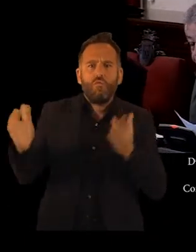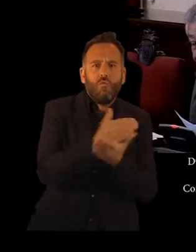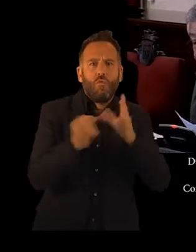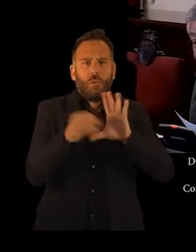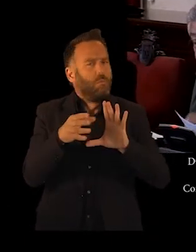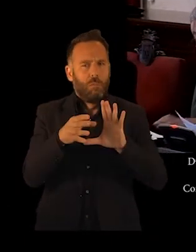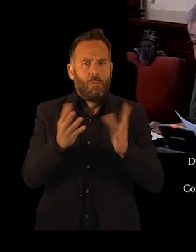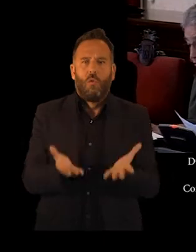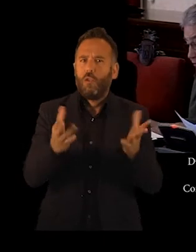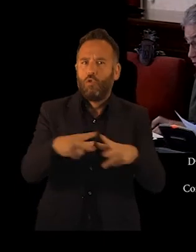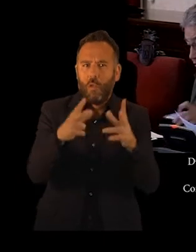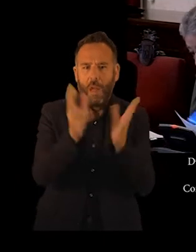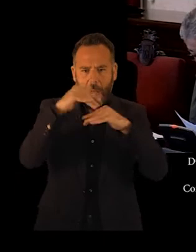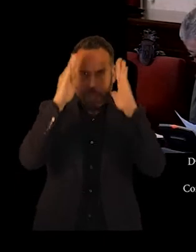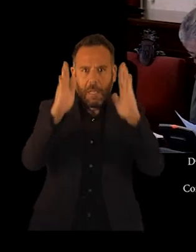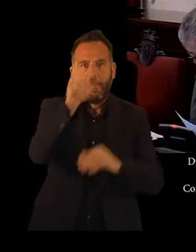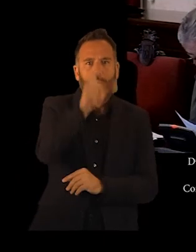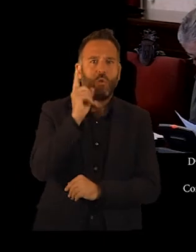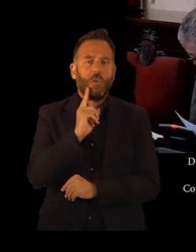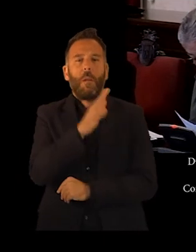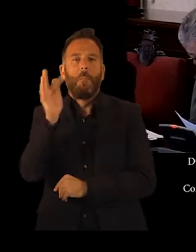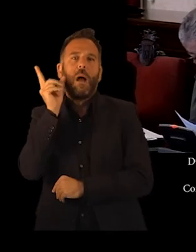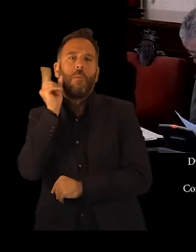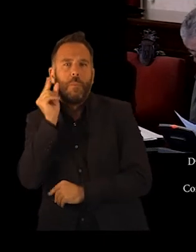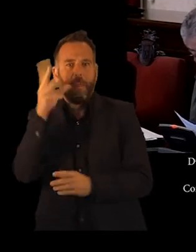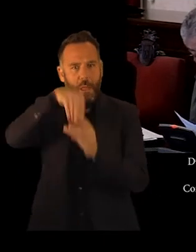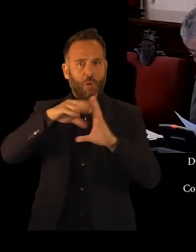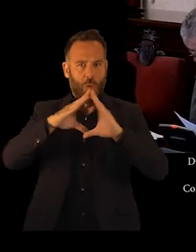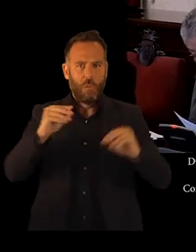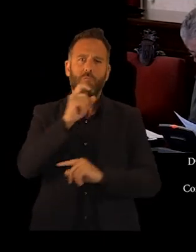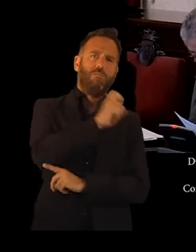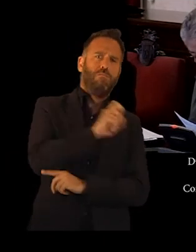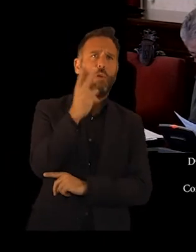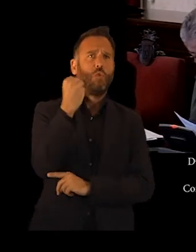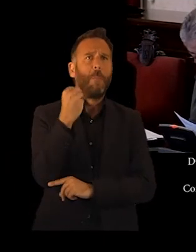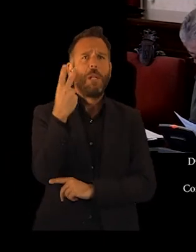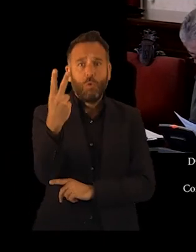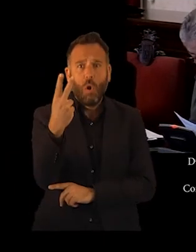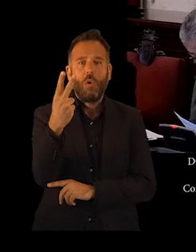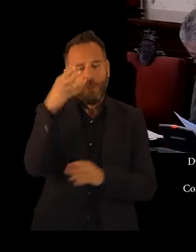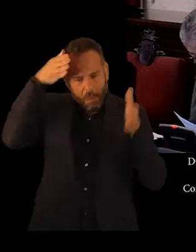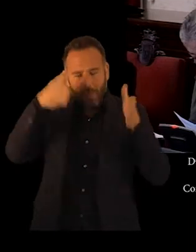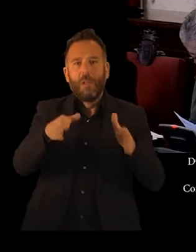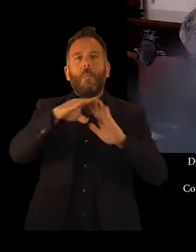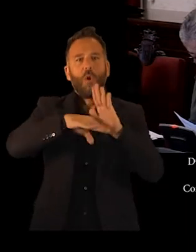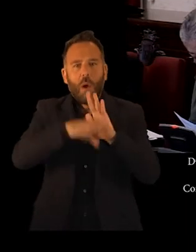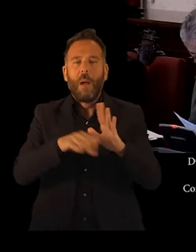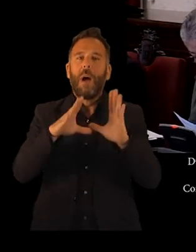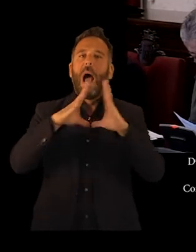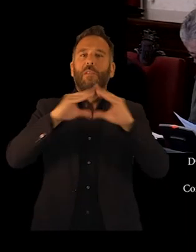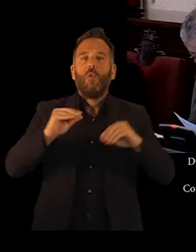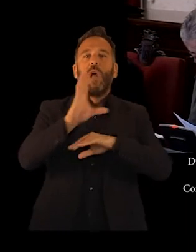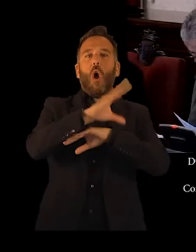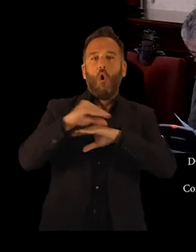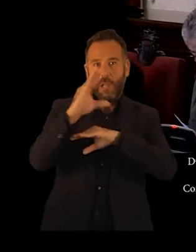social. Atiende a personas sordes y con discapacidad auditiva en Andalucía. Desde 2002 ha gestionado programas de Andalucía Oriente en nuestra provincia y en